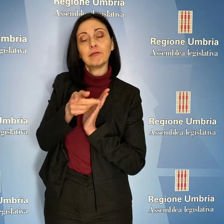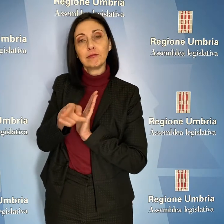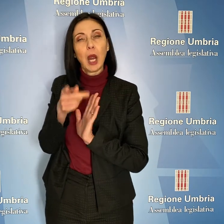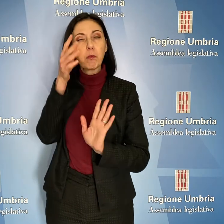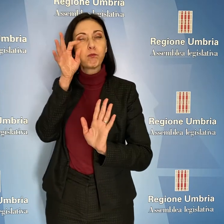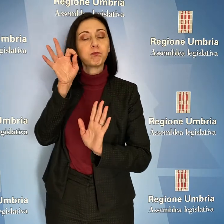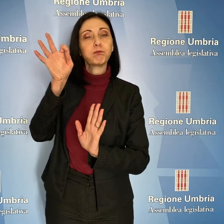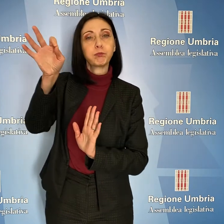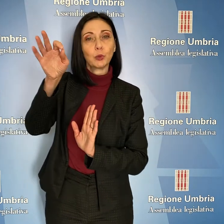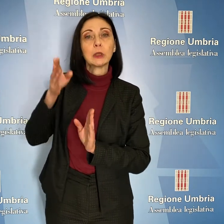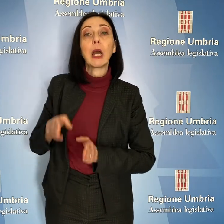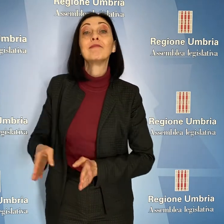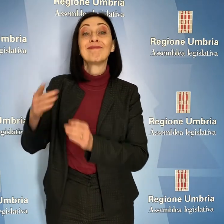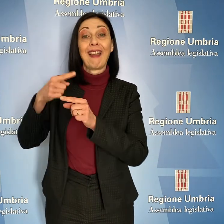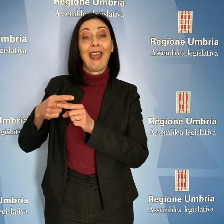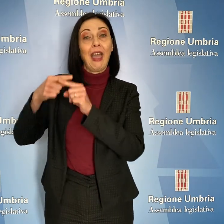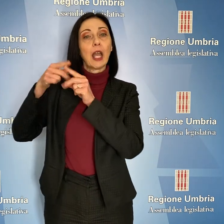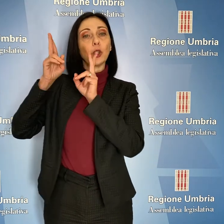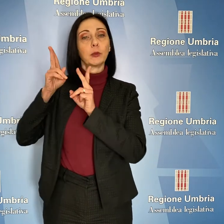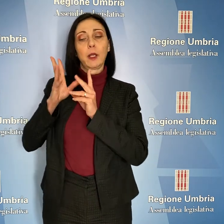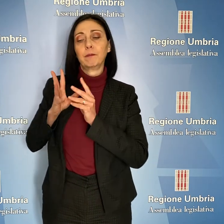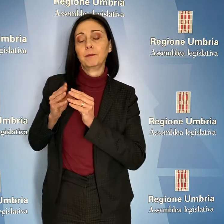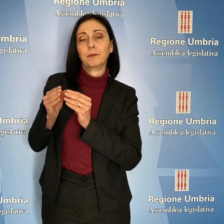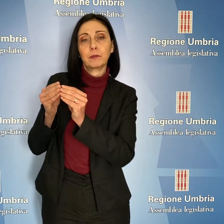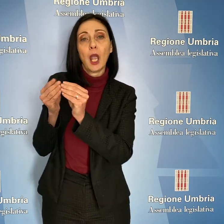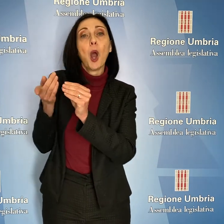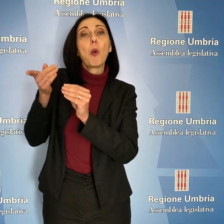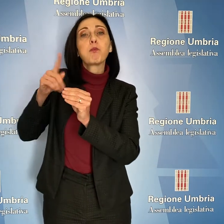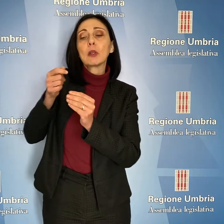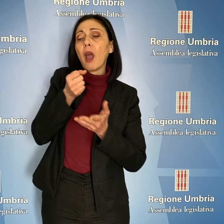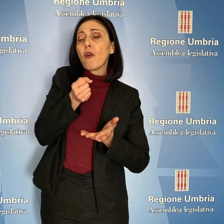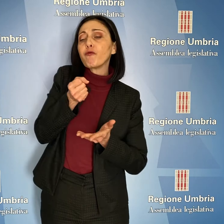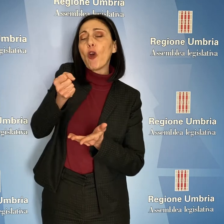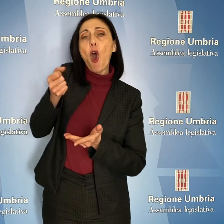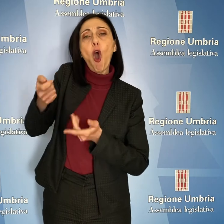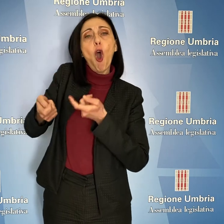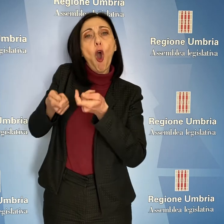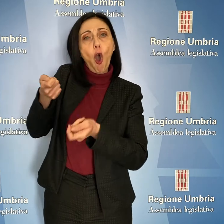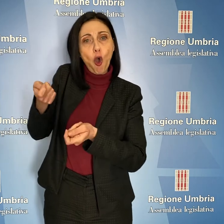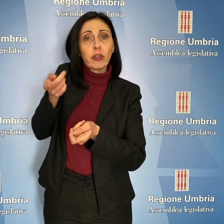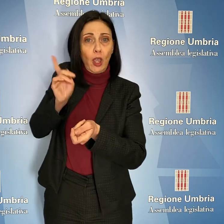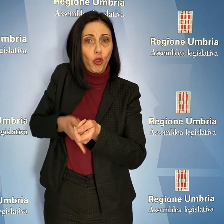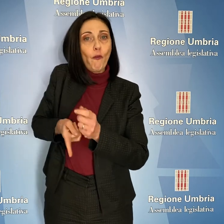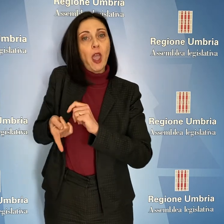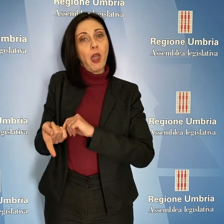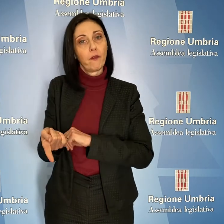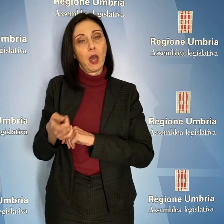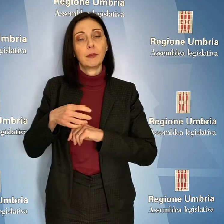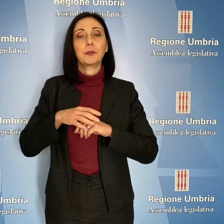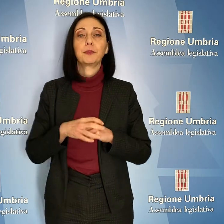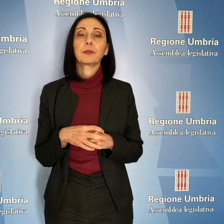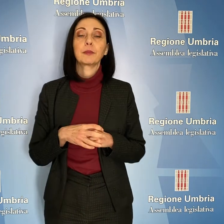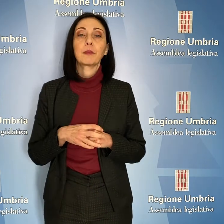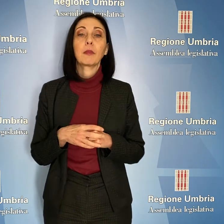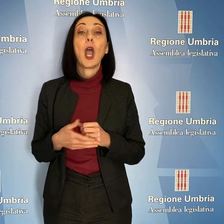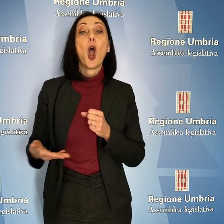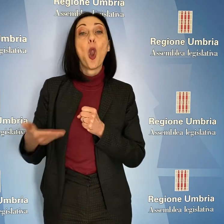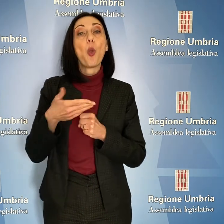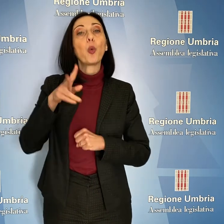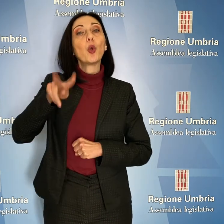ristrutturazione degli immobili dell'ex ospedale e le destinazioni dei fondi che avrebbero dovuto essere impiegati. A fine luglio